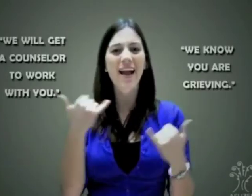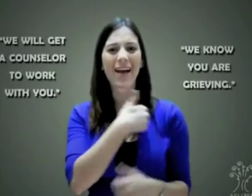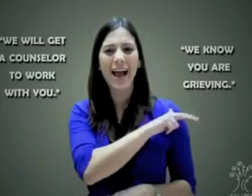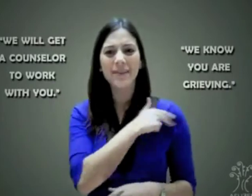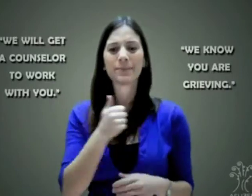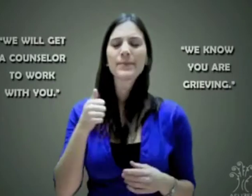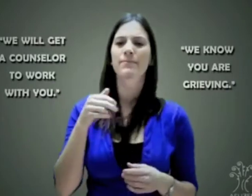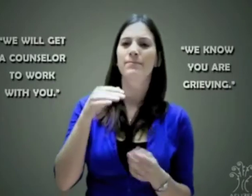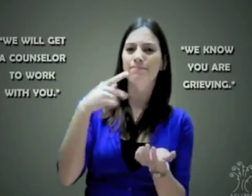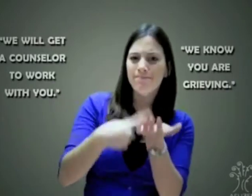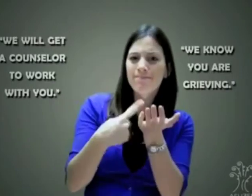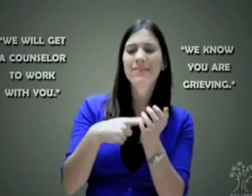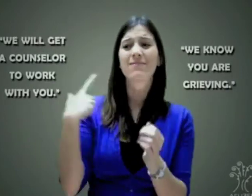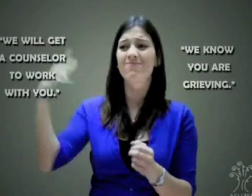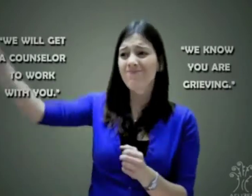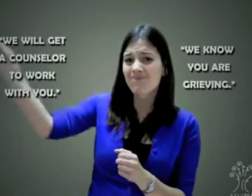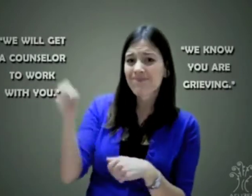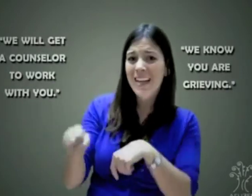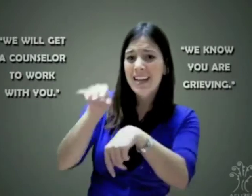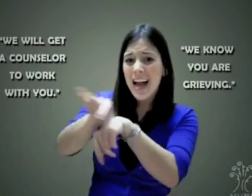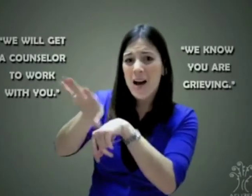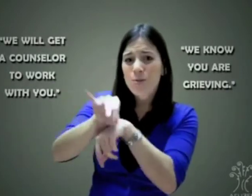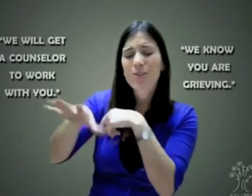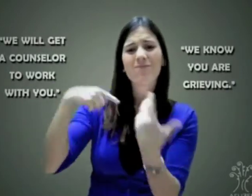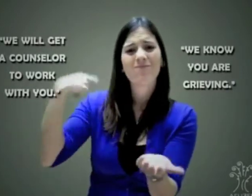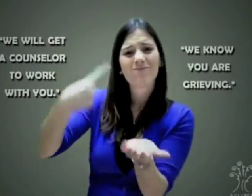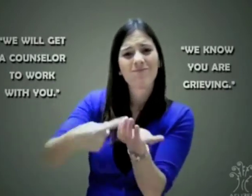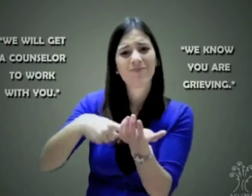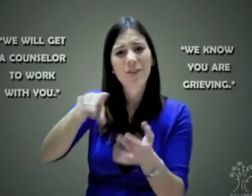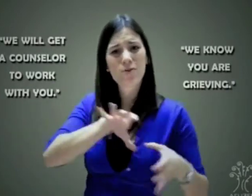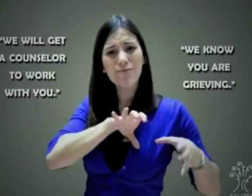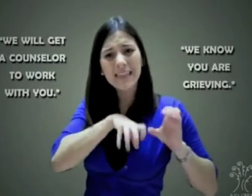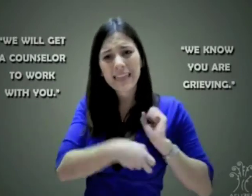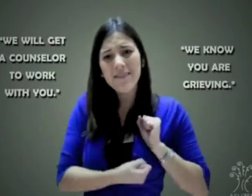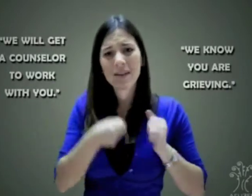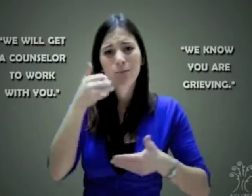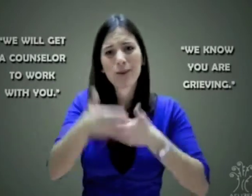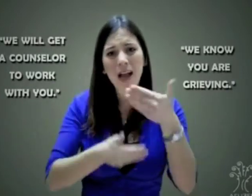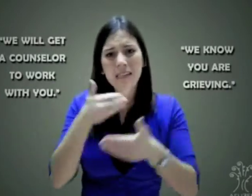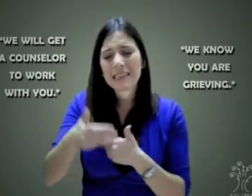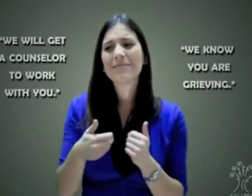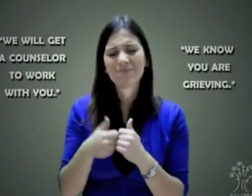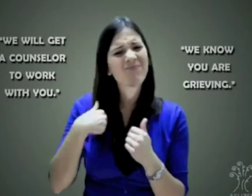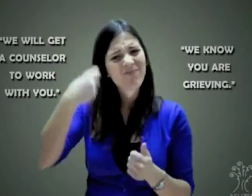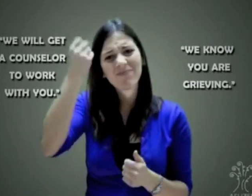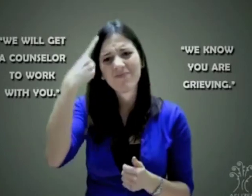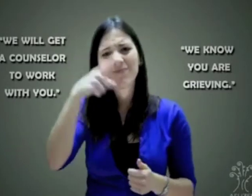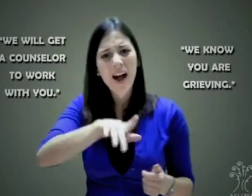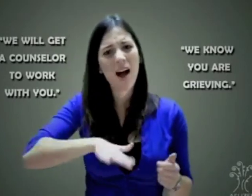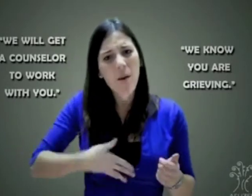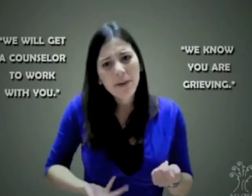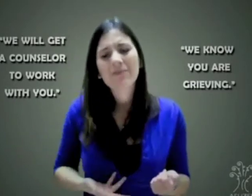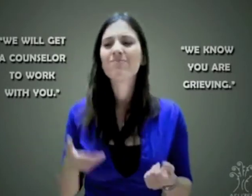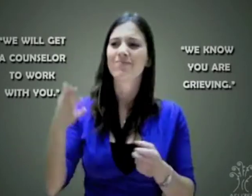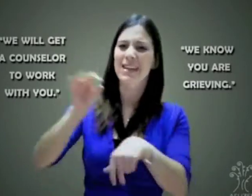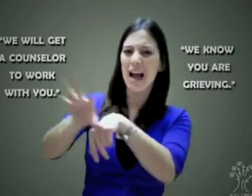médico les dice, tenemos un consejero porque sabemos que están afligidos y un consejero les puede ayudar con este proceso.